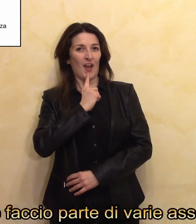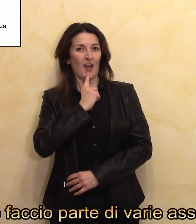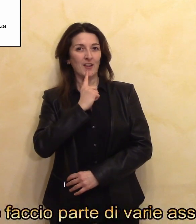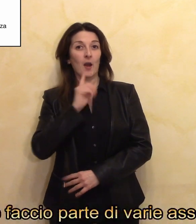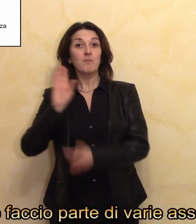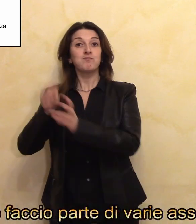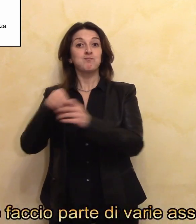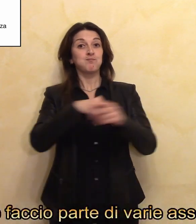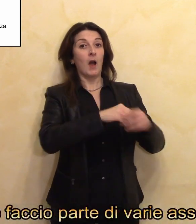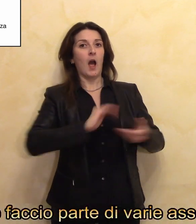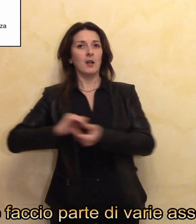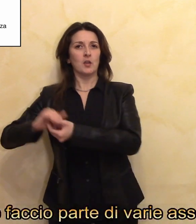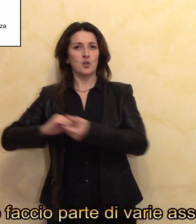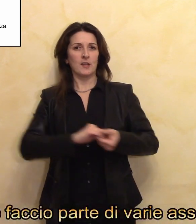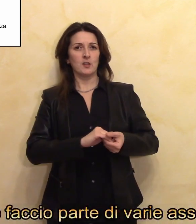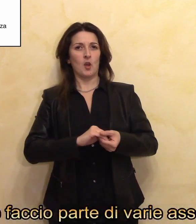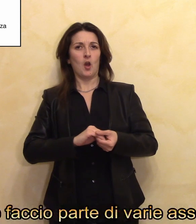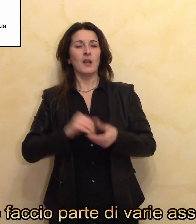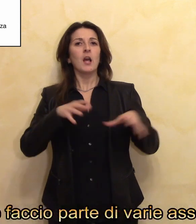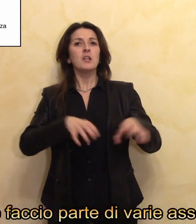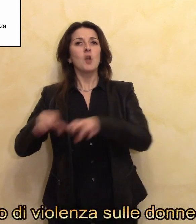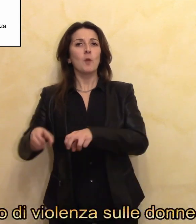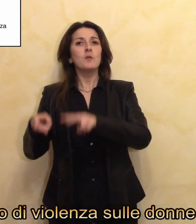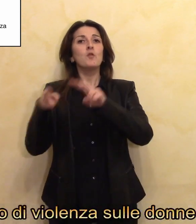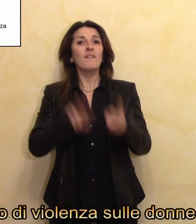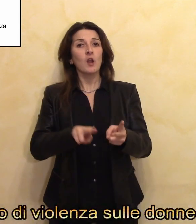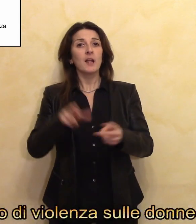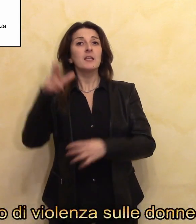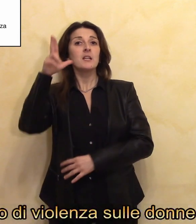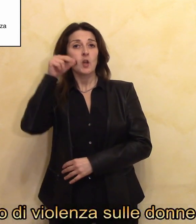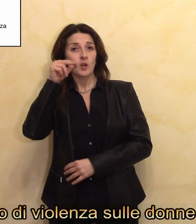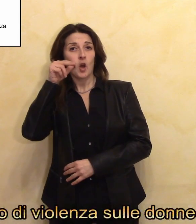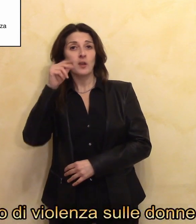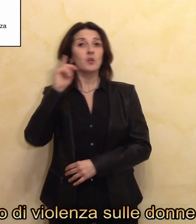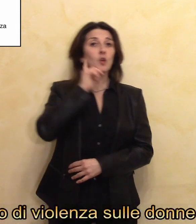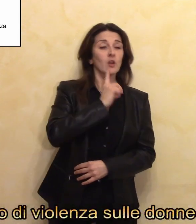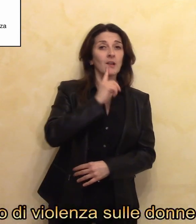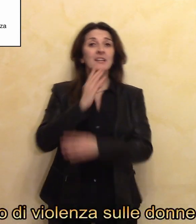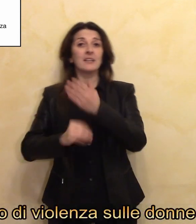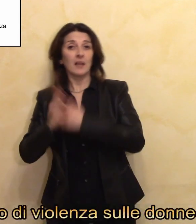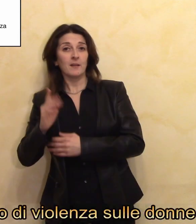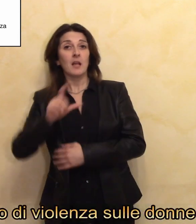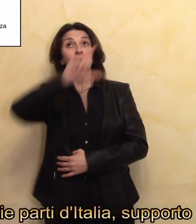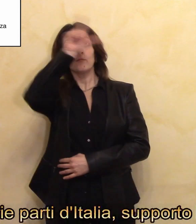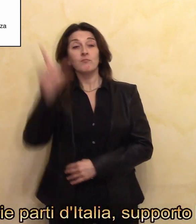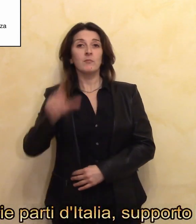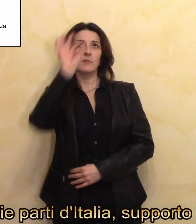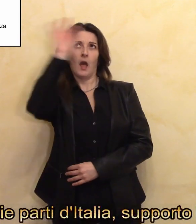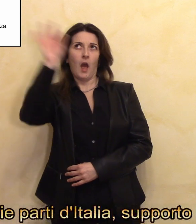di varie associazioni che si occupano di violenza sulle donne con disabilità e sordità in varie parti d